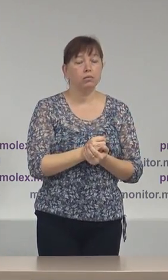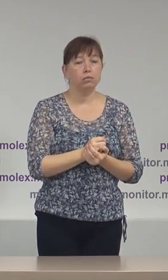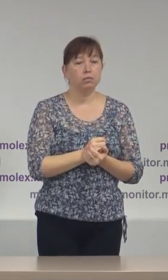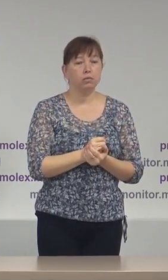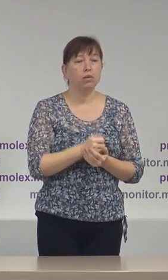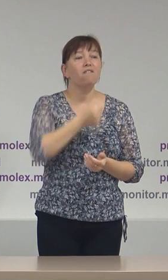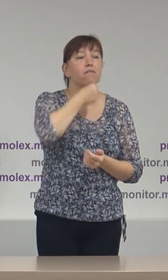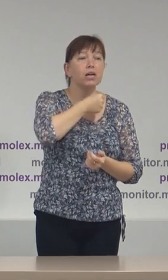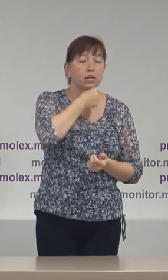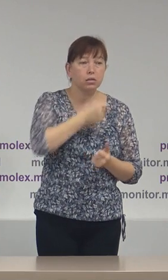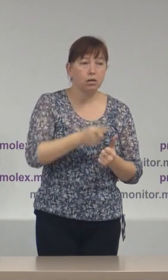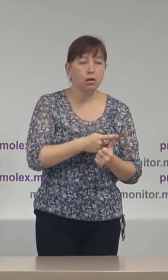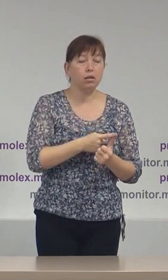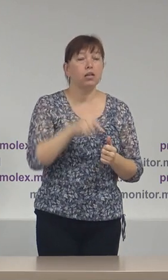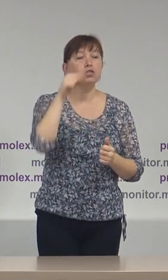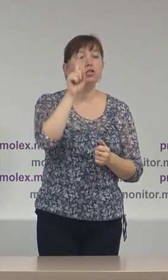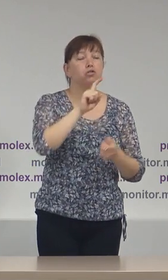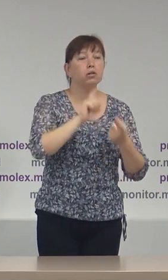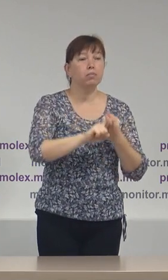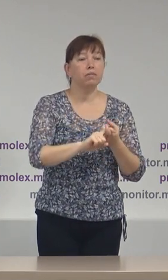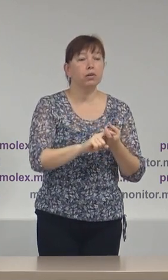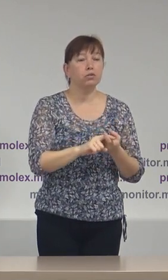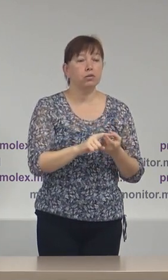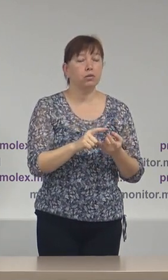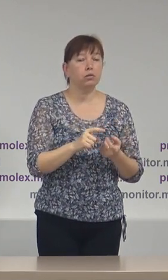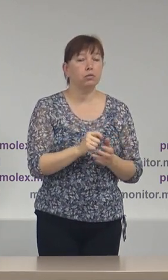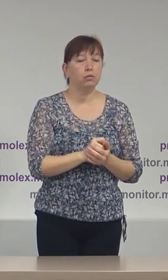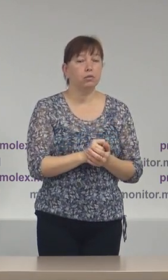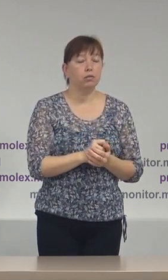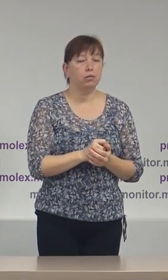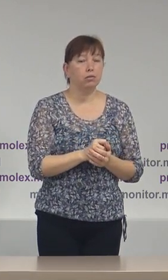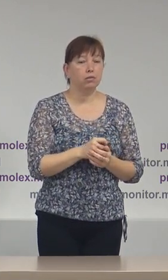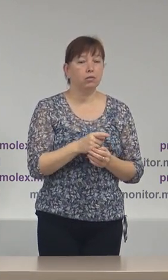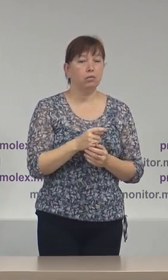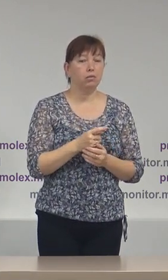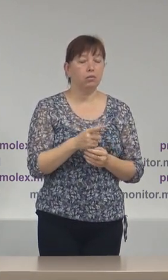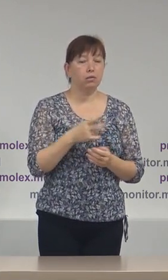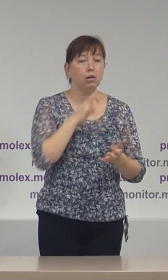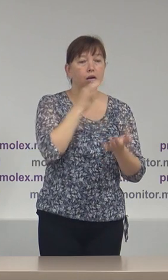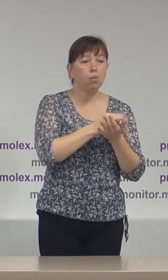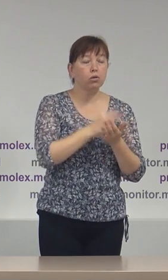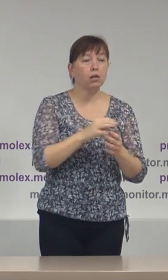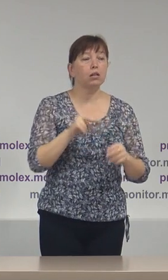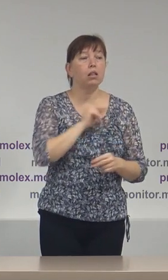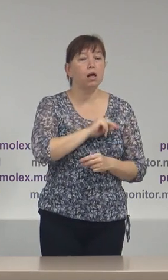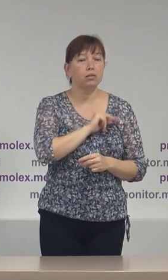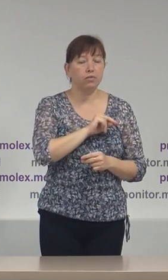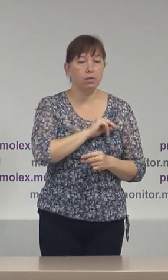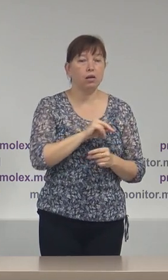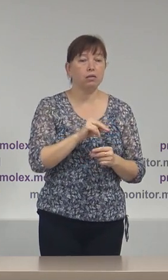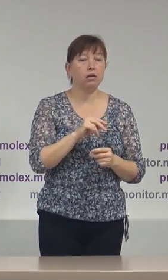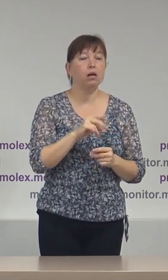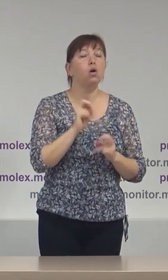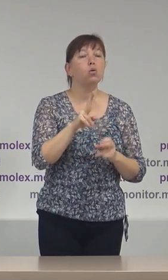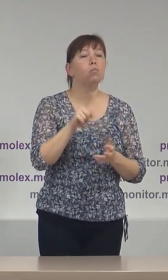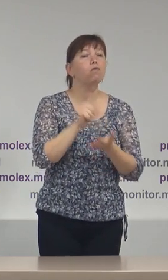vârstă în ceea ce privește sau raportată la activitatea în calitate